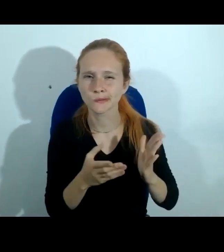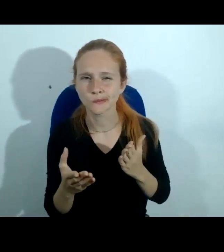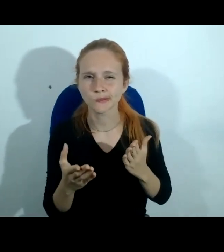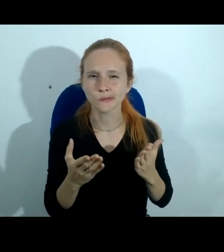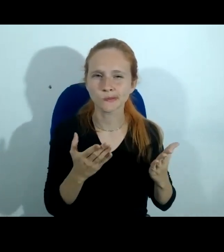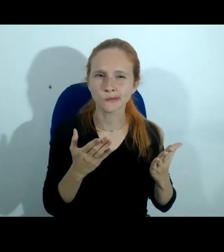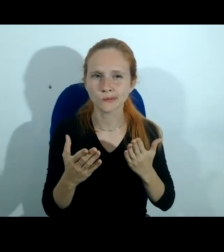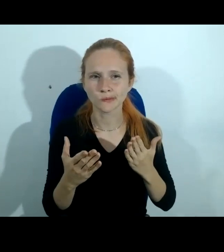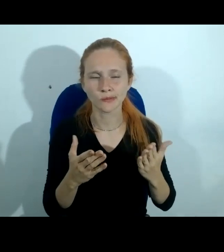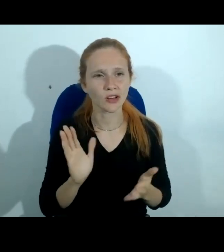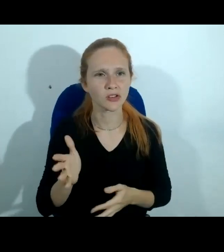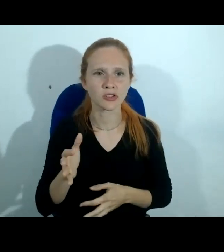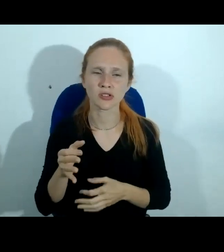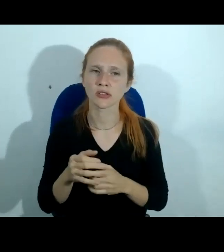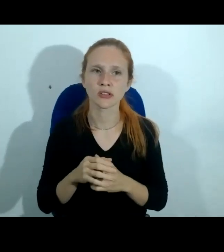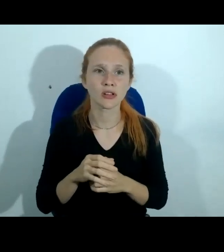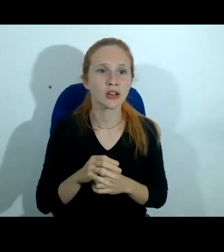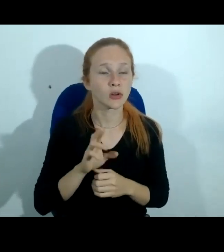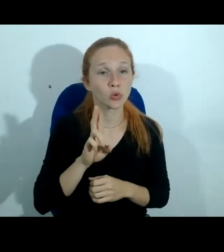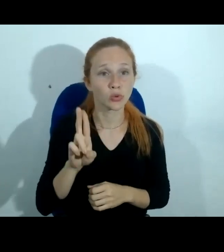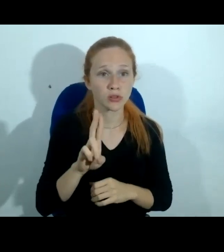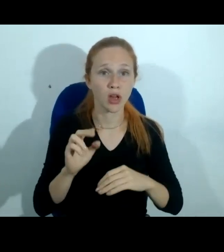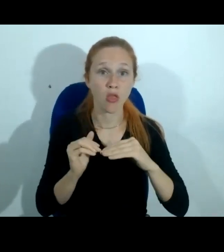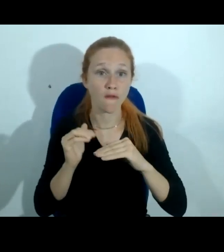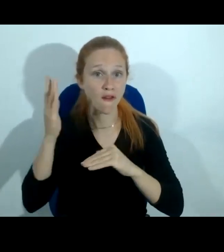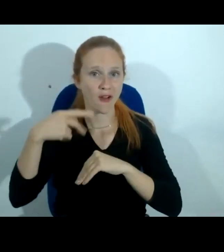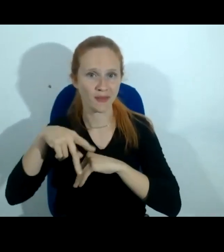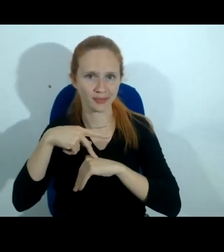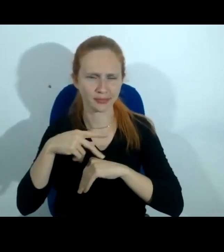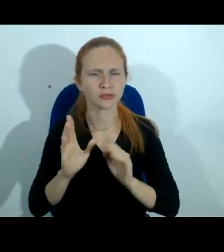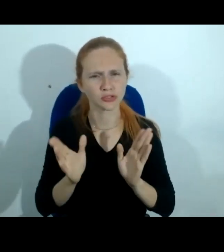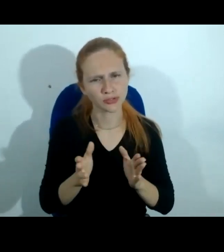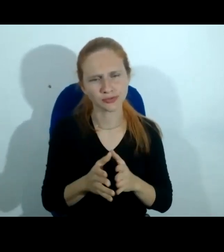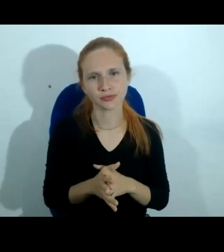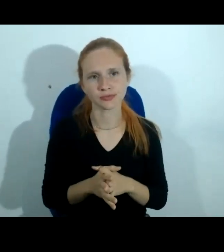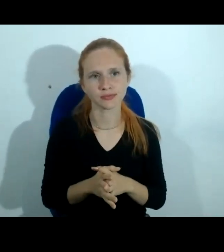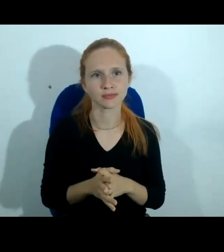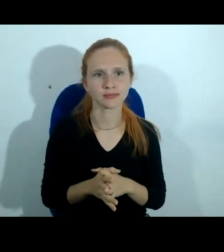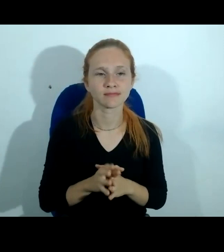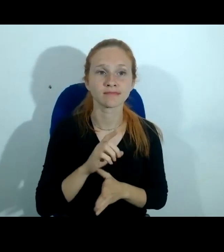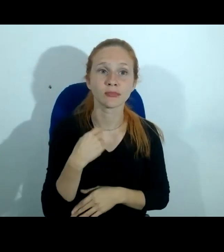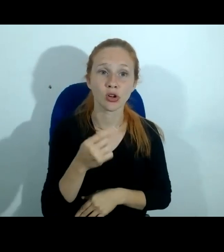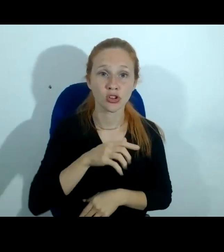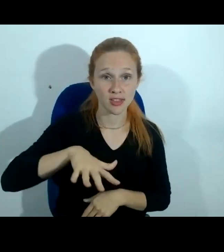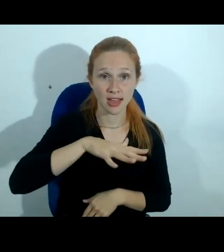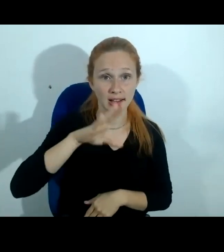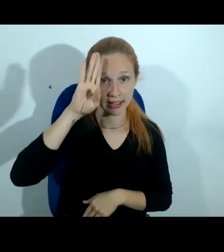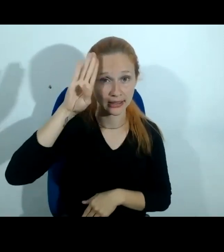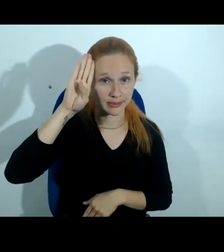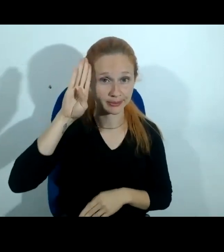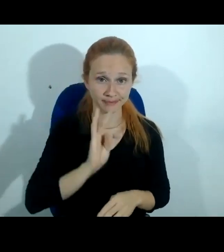consagrado na legislação estrangeira a gente chama inclusive nesse meio acadêmico tecnológico de